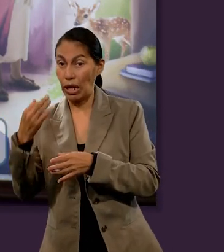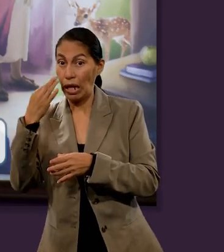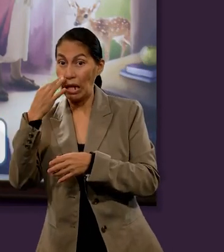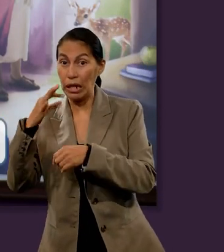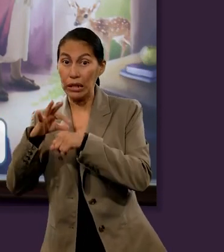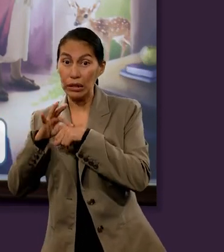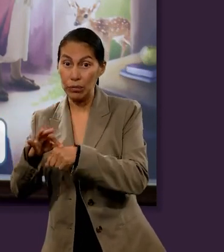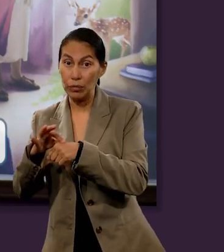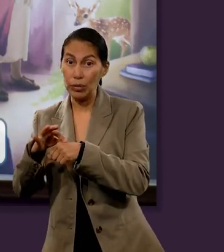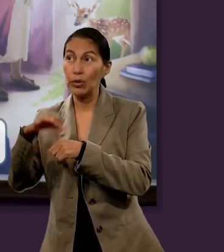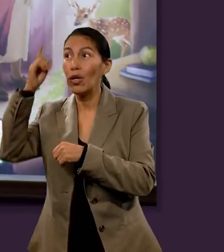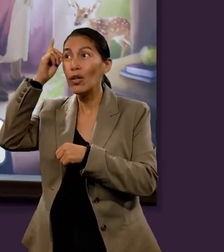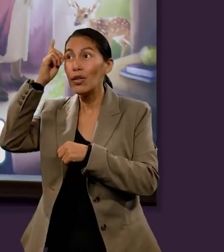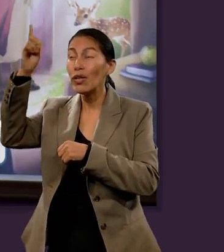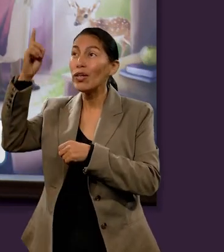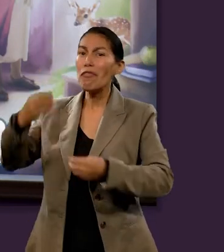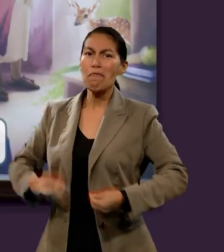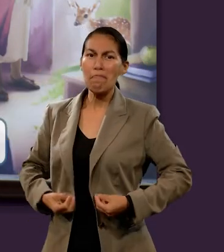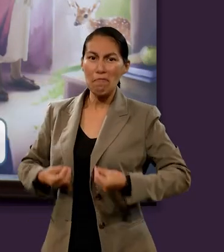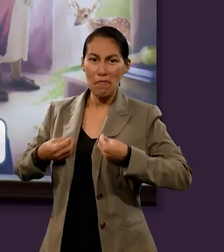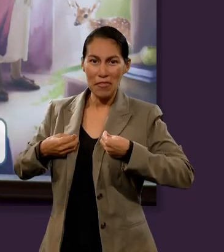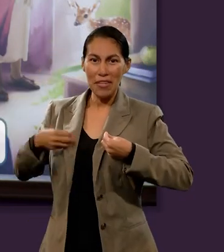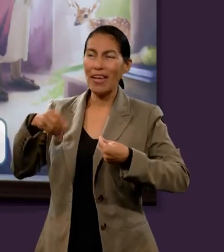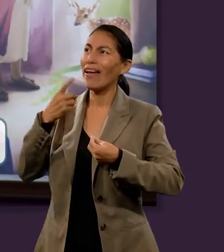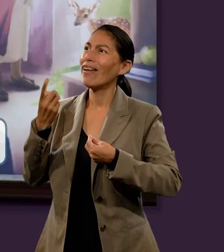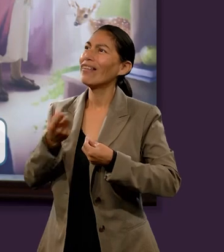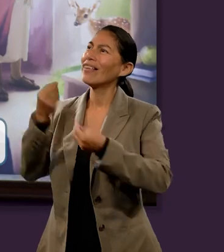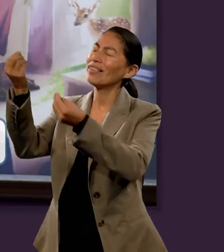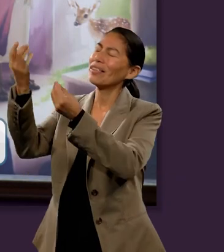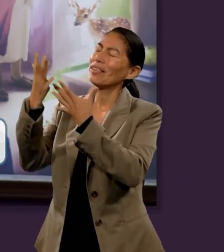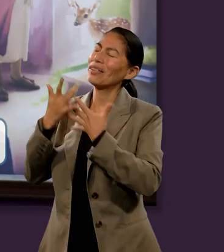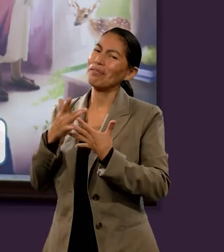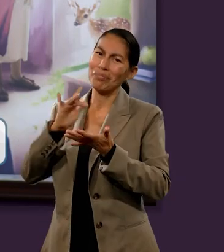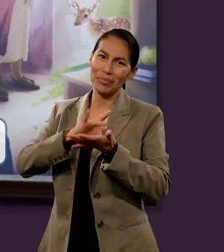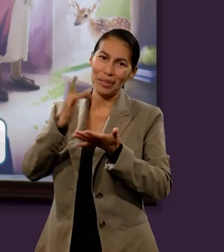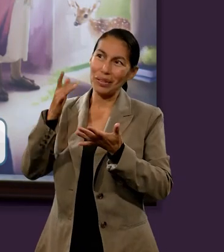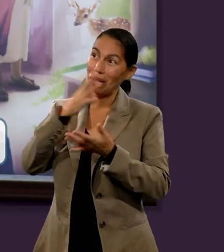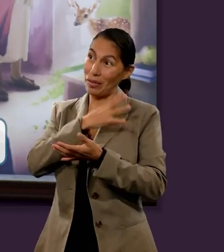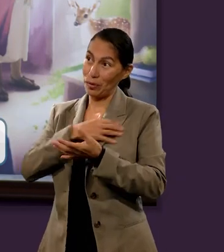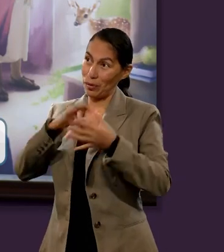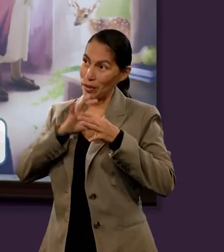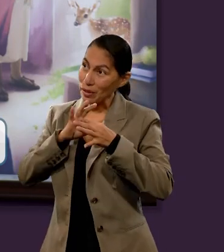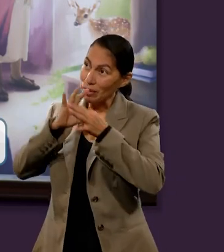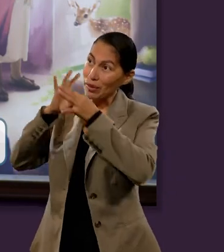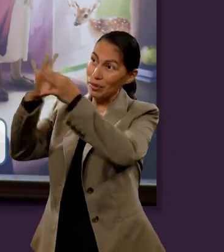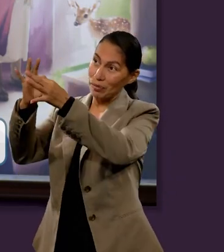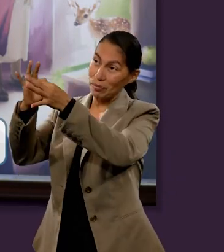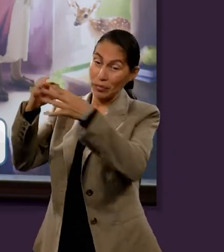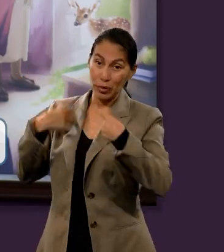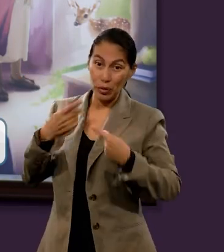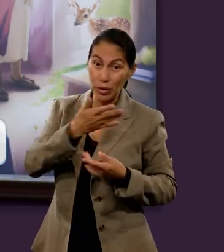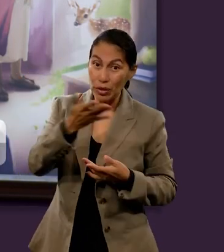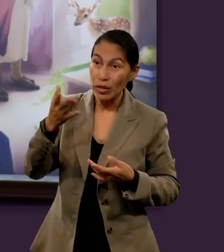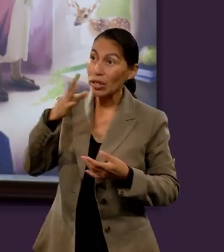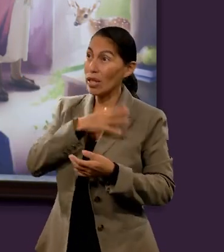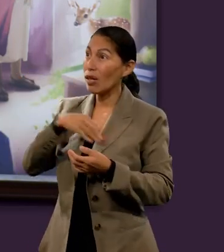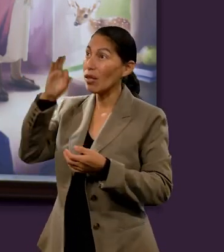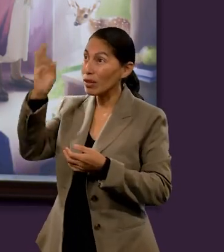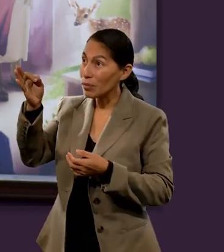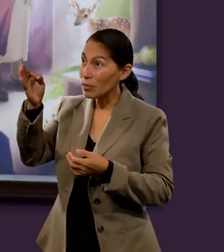testimonio, que Dios nos ha dado vida eterna y esta vida está en su Hijo. El que tiene al Hijo, tiene la vida.